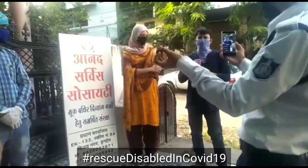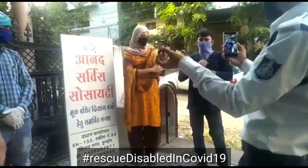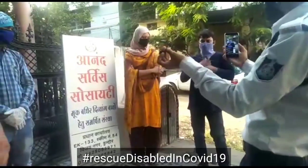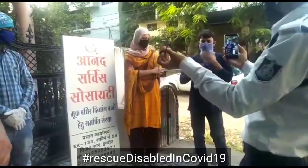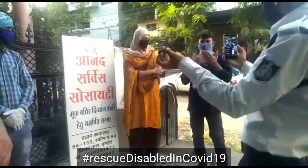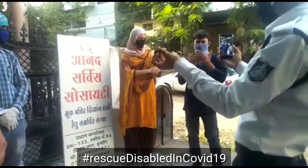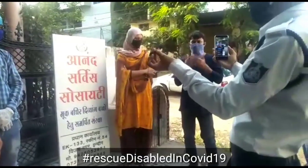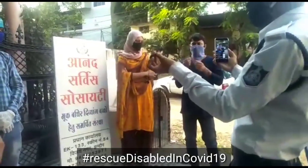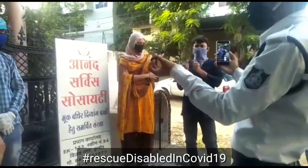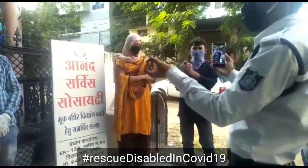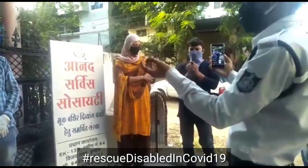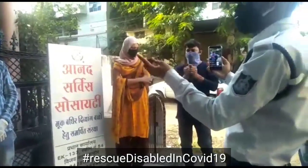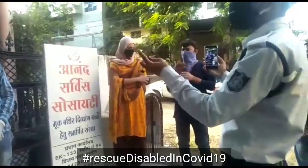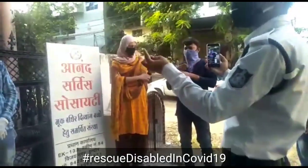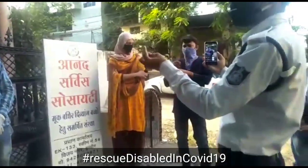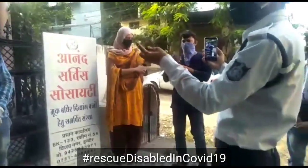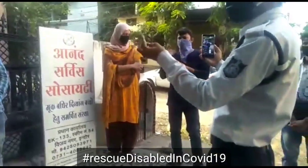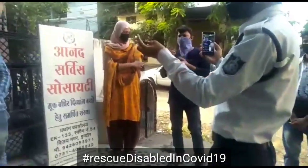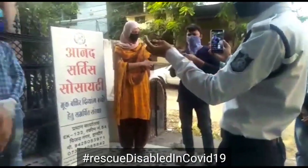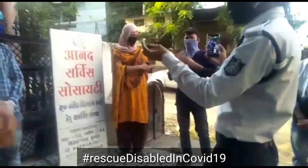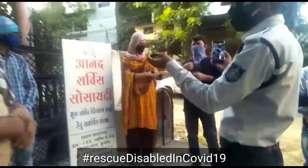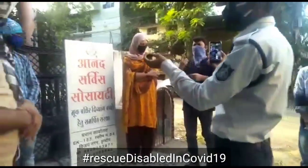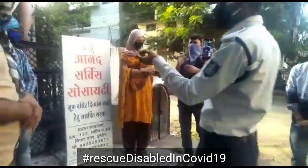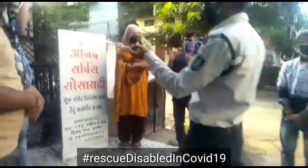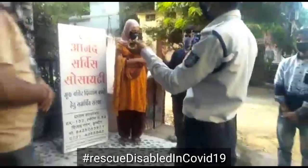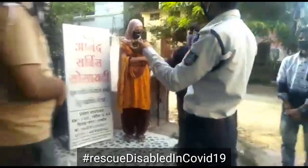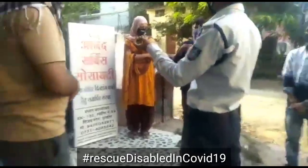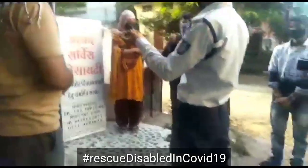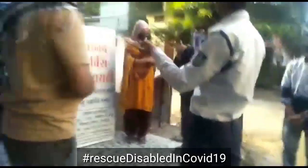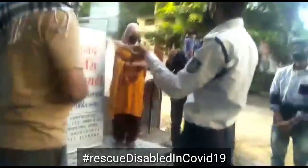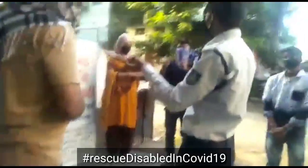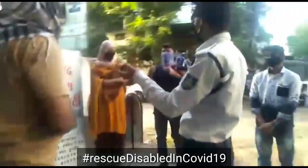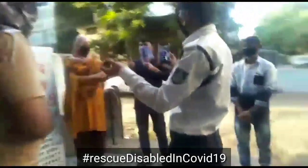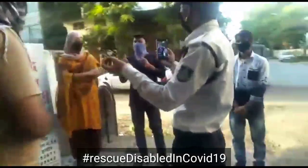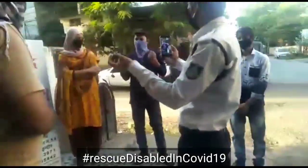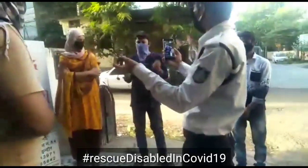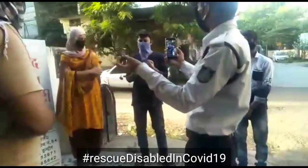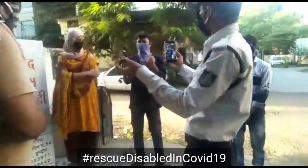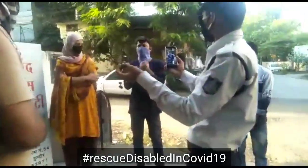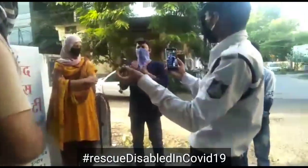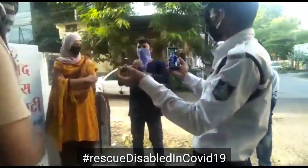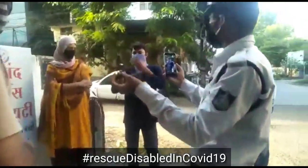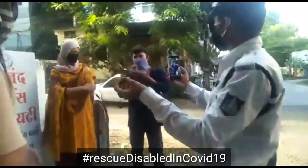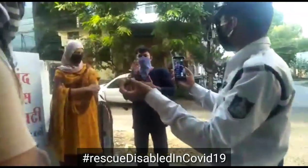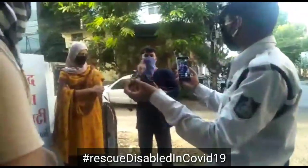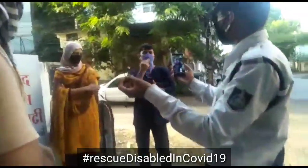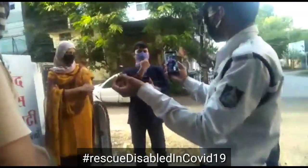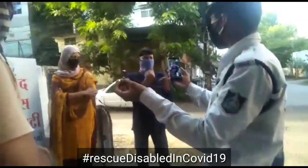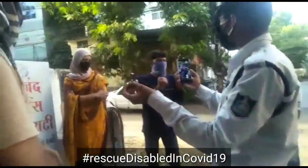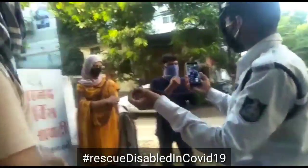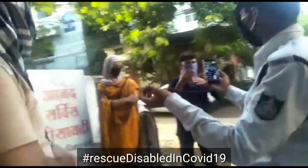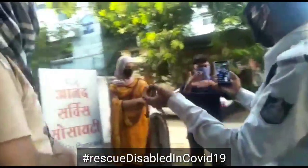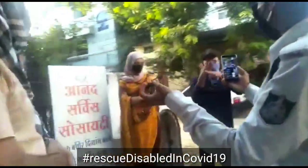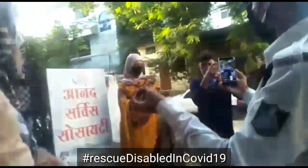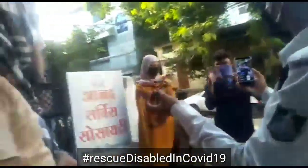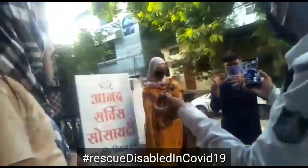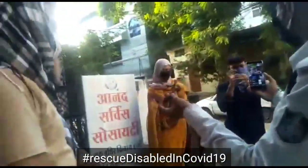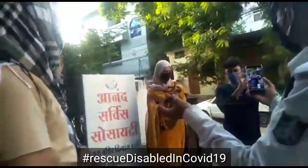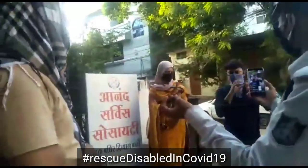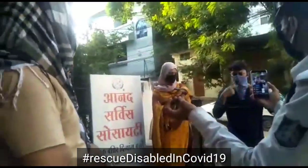आज हम यह लोग रवाना हो रहे हैं और यह बात हम केना चाह रहे हैं कि इस तरह से सारे दिव्यांग जो मुख बदिर है वो